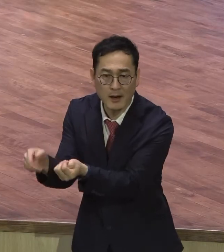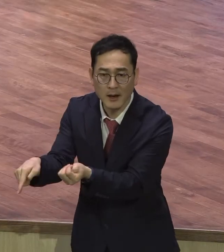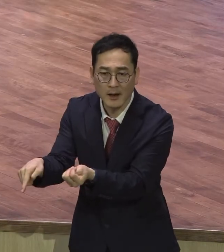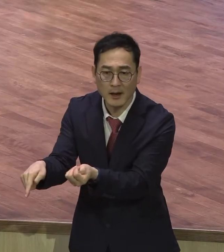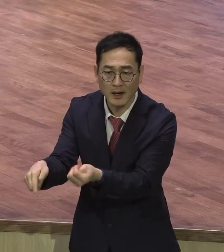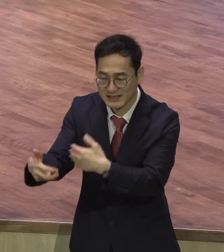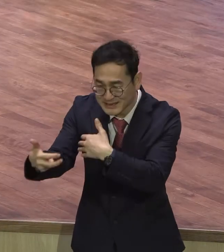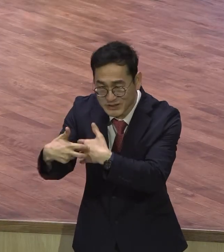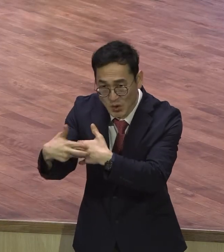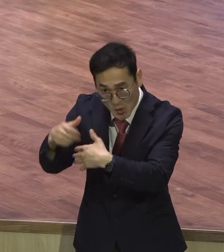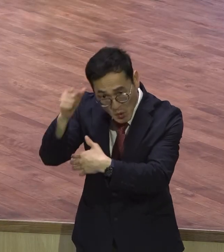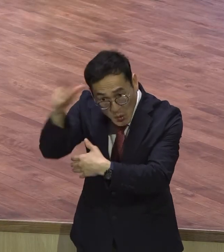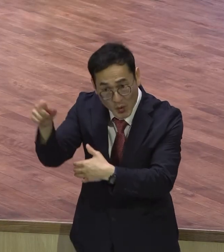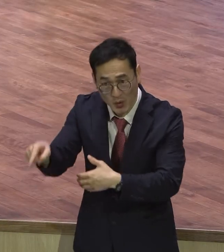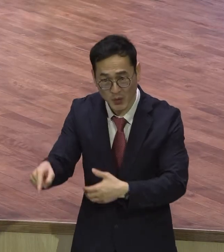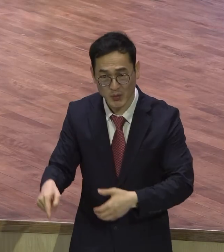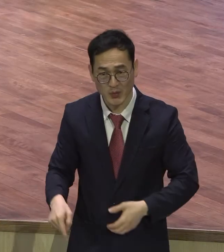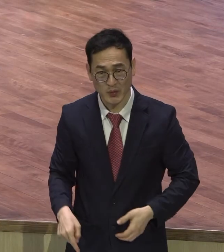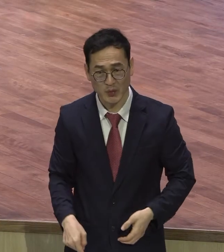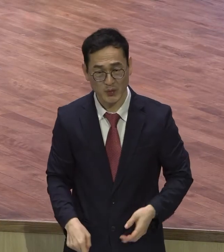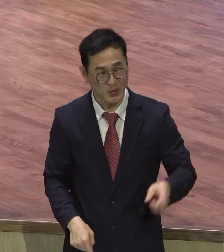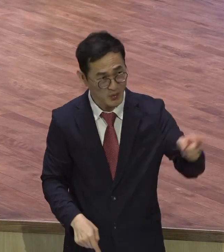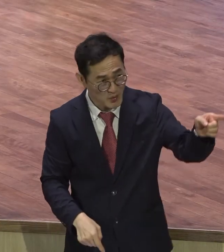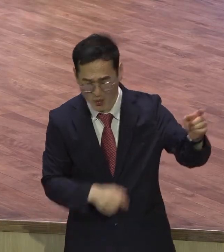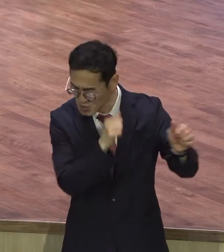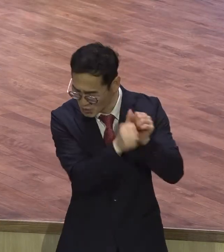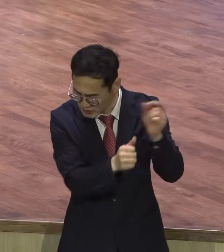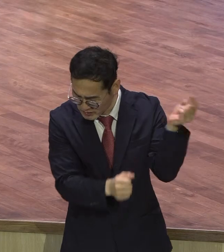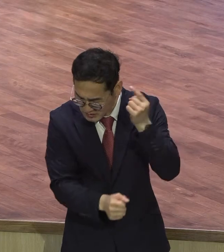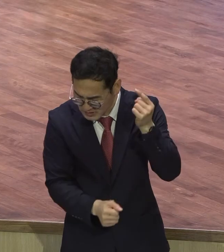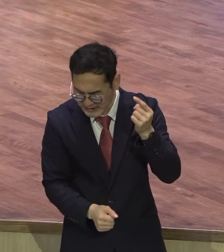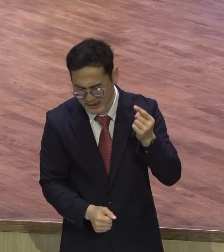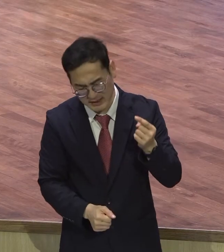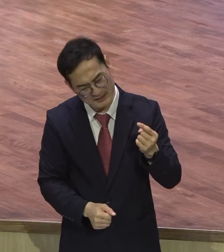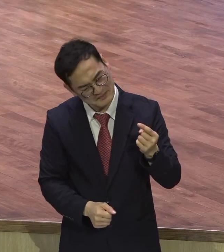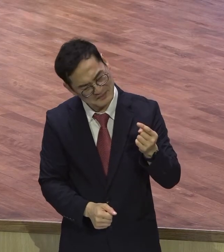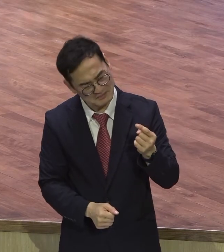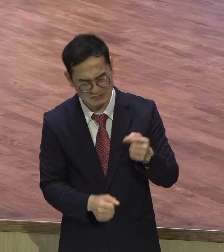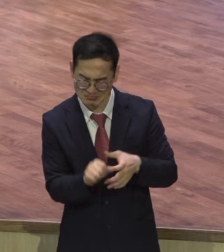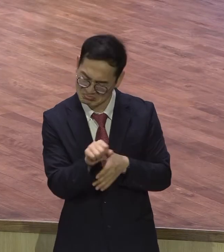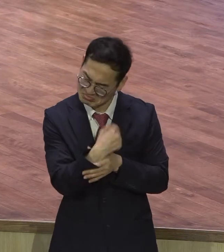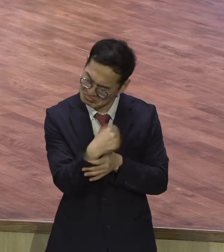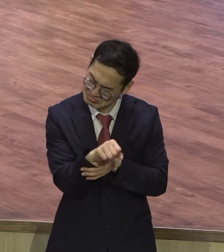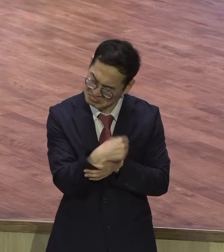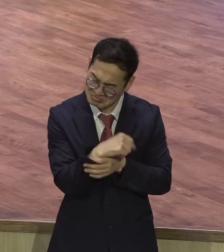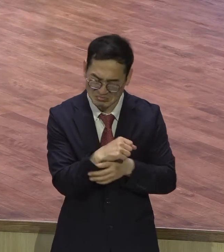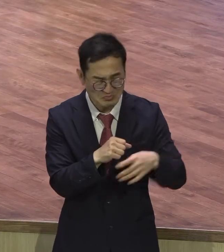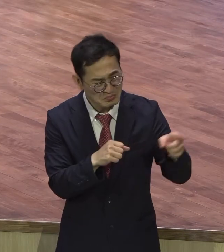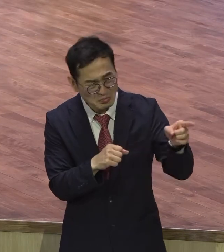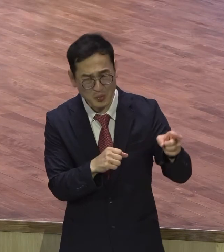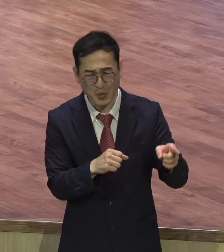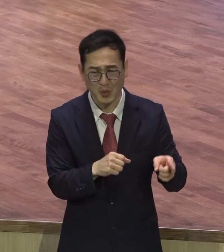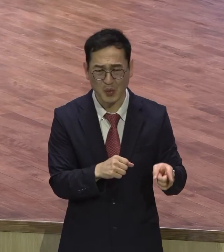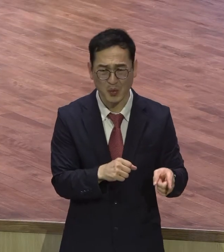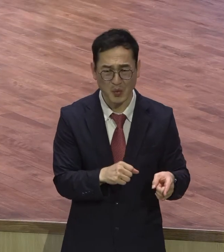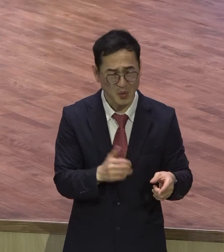뭐 존심 상하게 이상한 청년 그 뭐 병국도 없는 청년 뱅돔 청년 그 뭐 그 왜 앞에 따라갑니까?